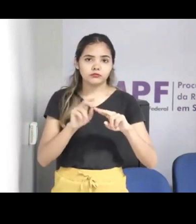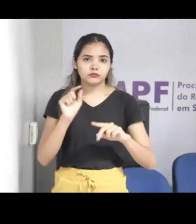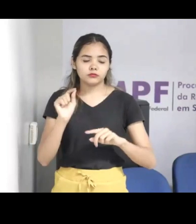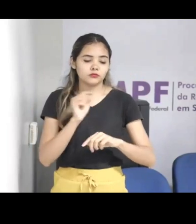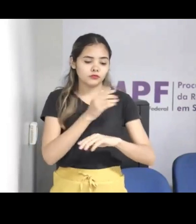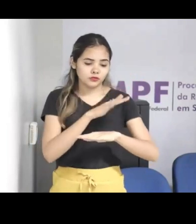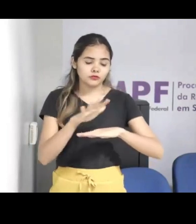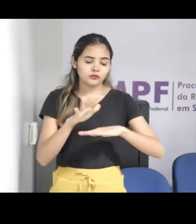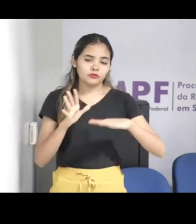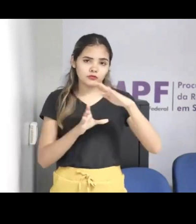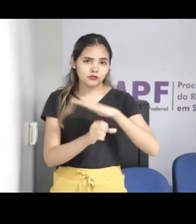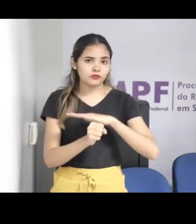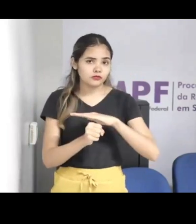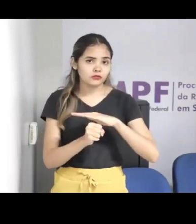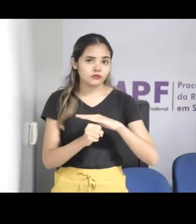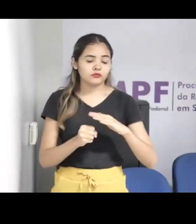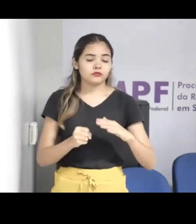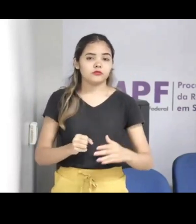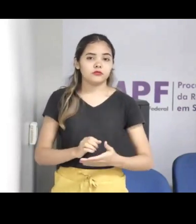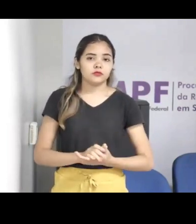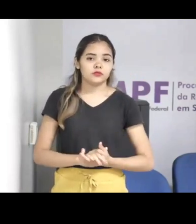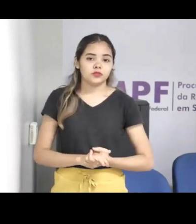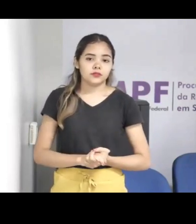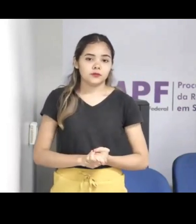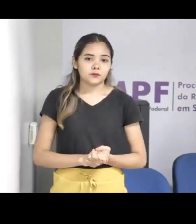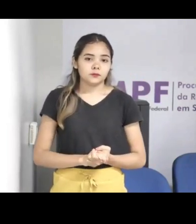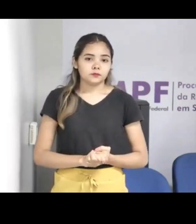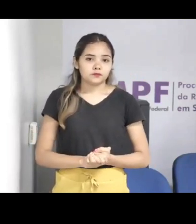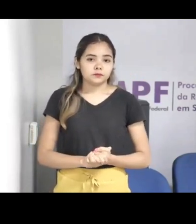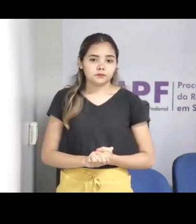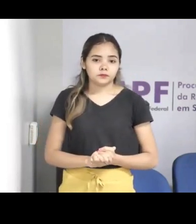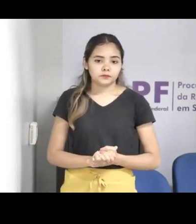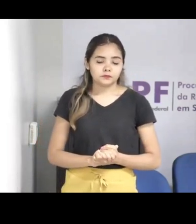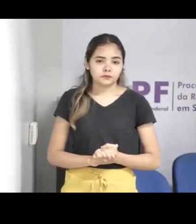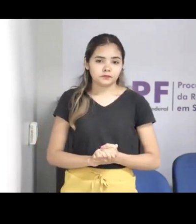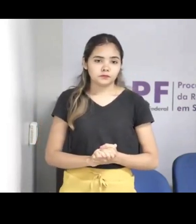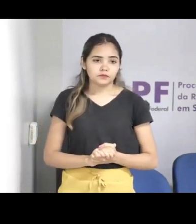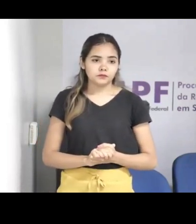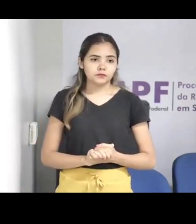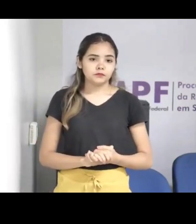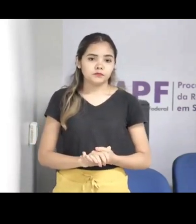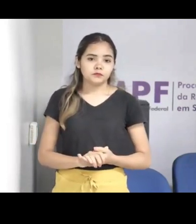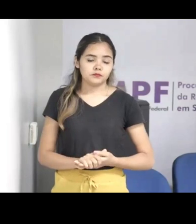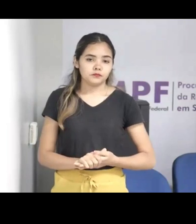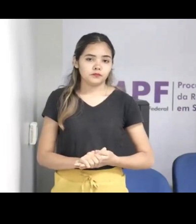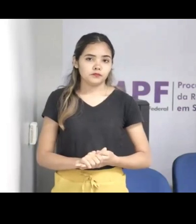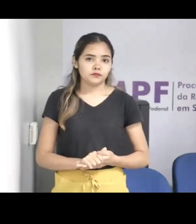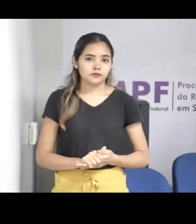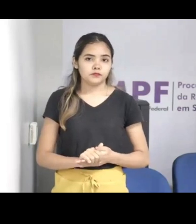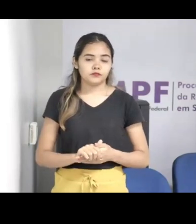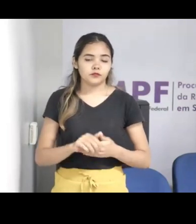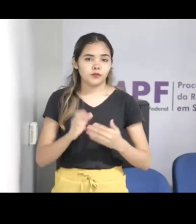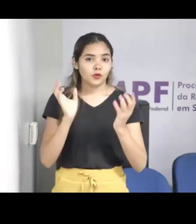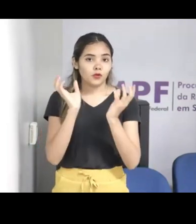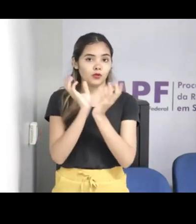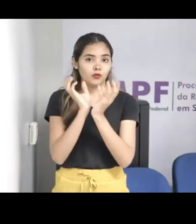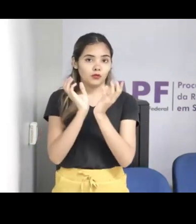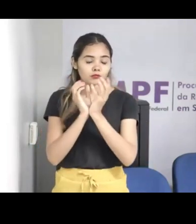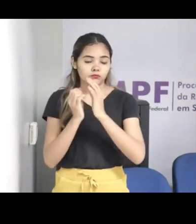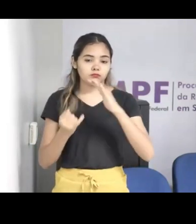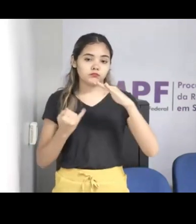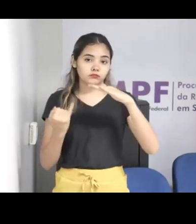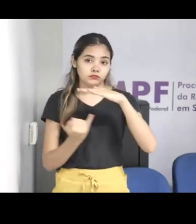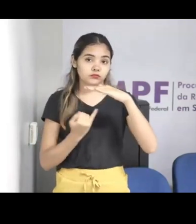apresentada, eu sou gerente de programas do Child Fund Brasil. O Child Fund é uma organização internacional.